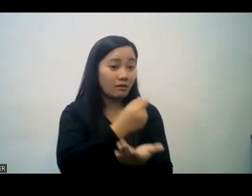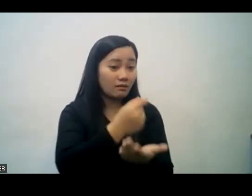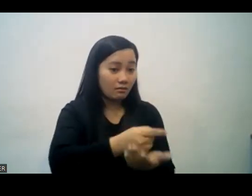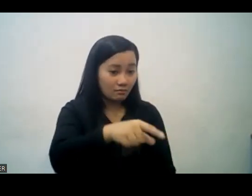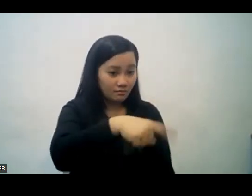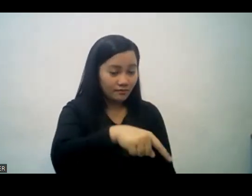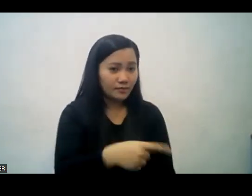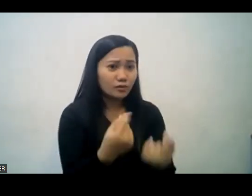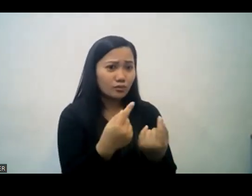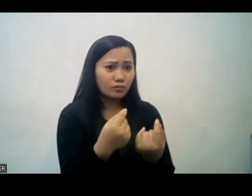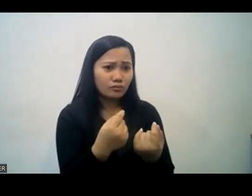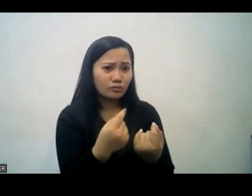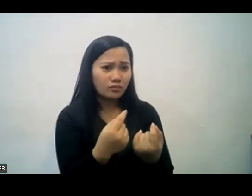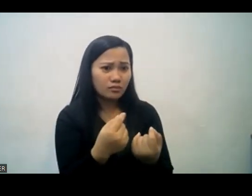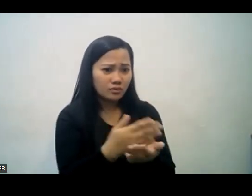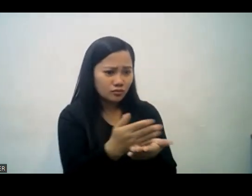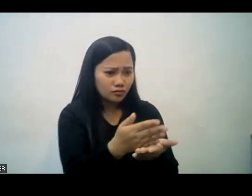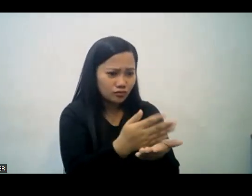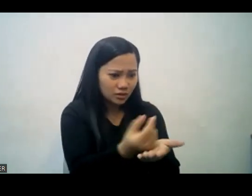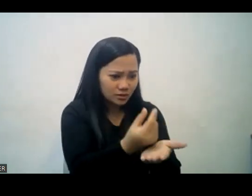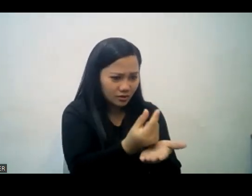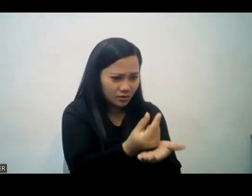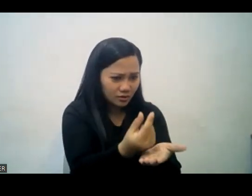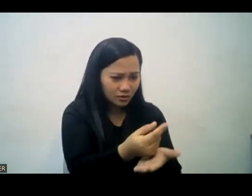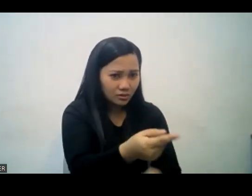ipinangaral niya po yung ibanghelyo at sila po naligtas